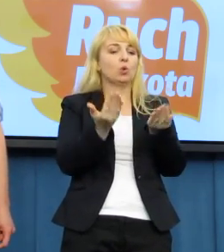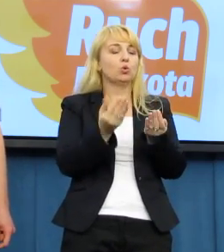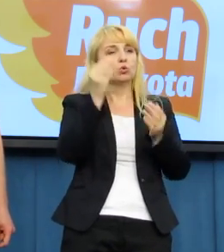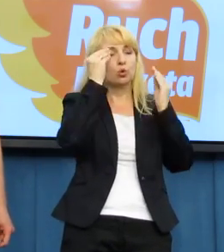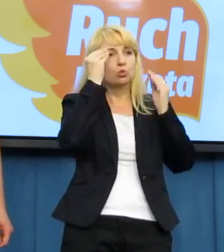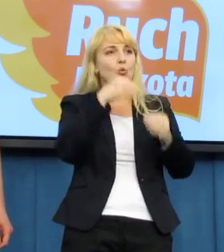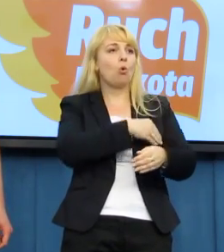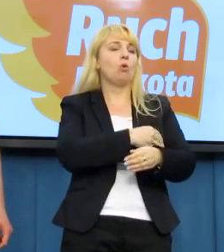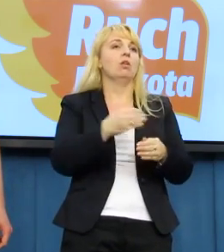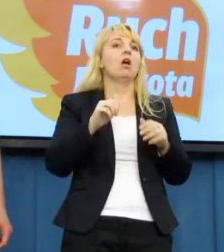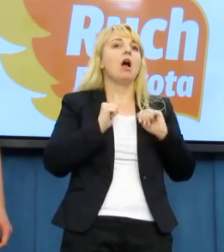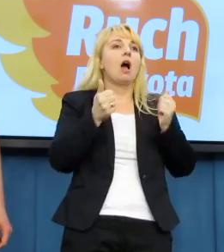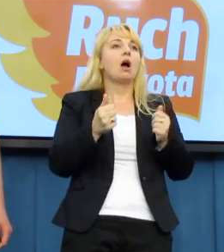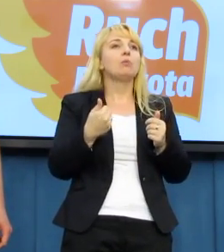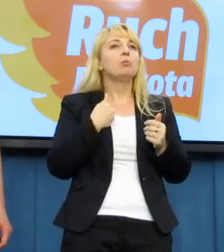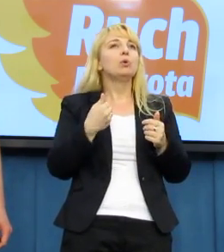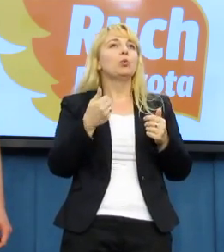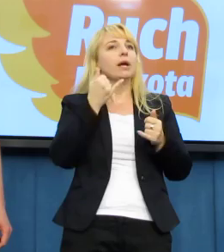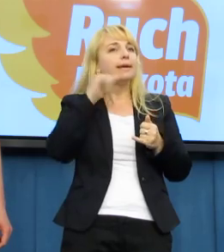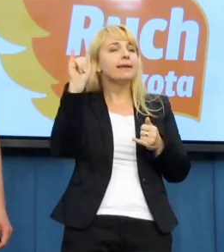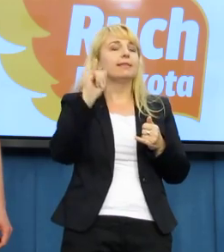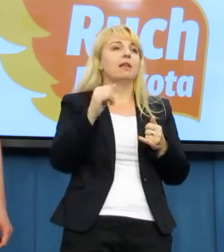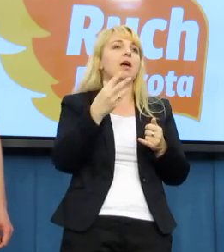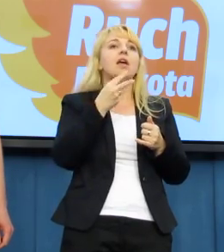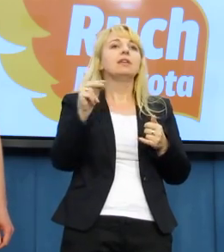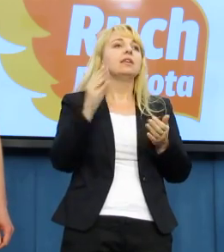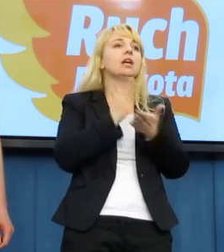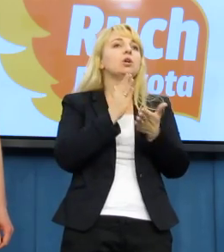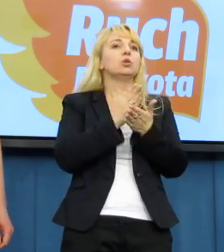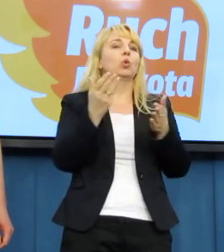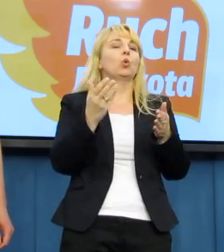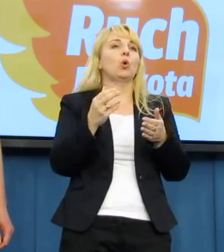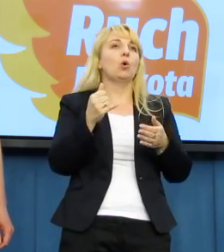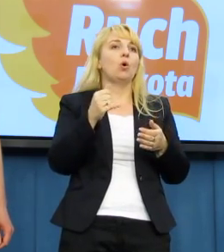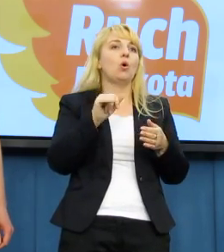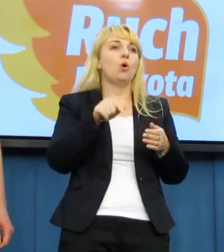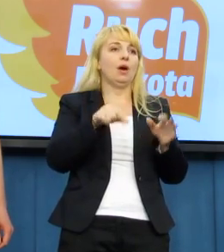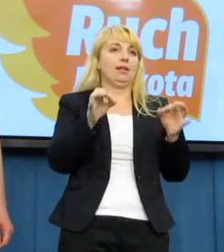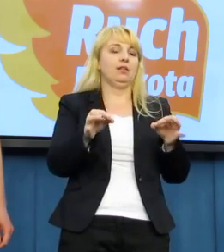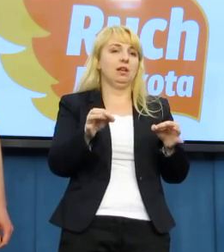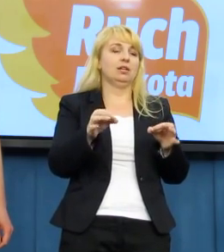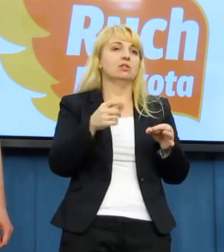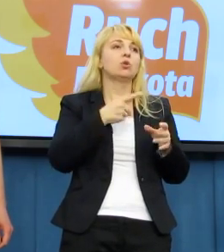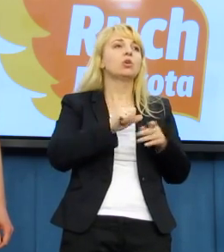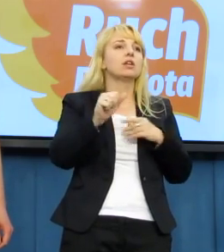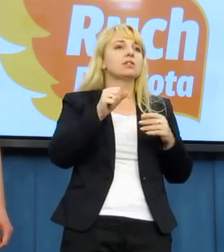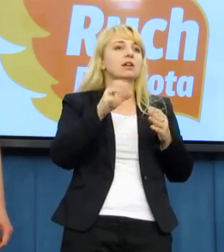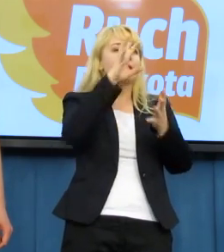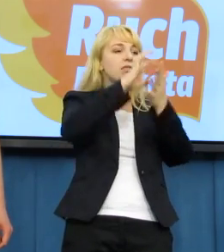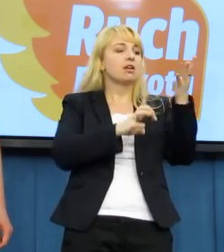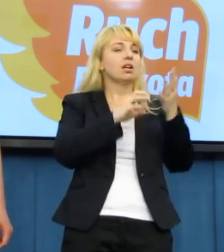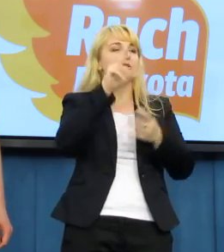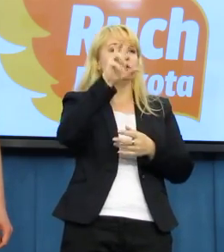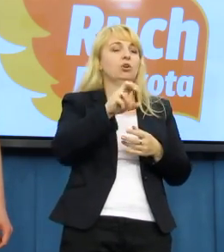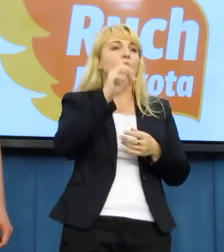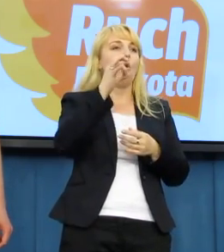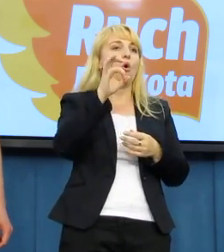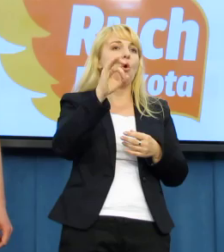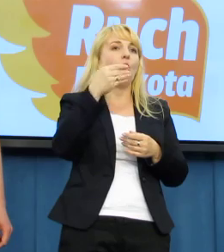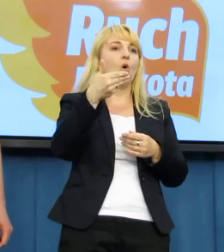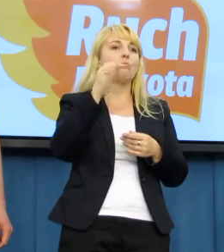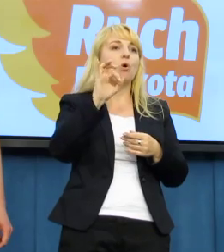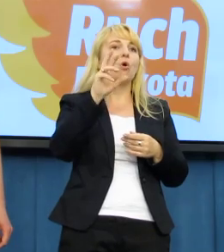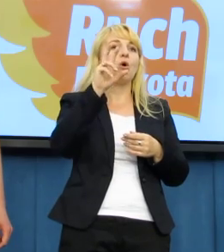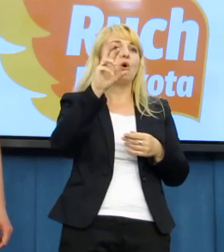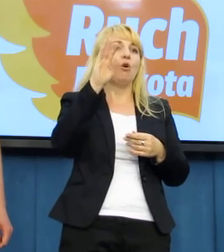często zawierają treści homofobiczne czy transpobiczne. Angażujemy się także